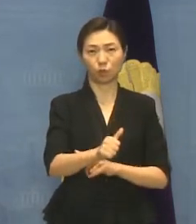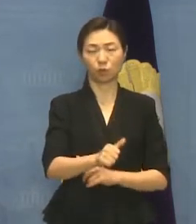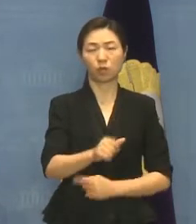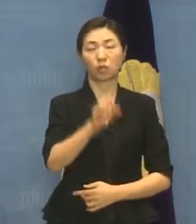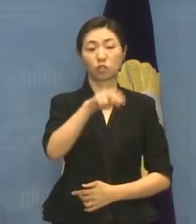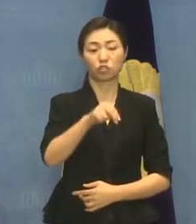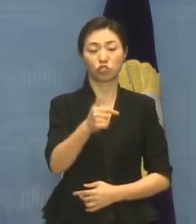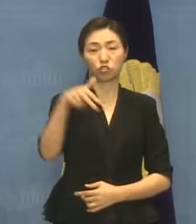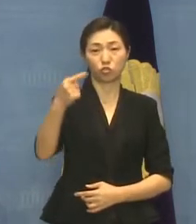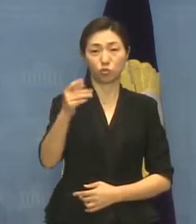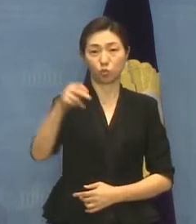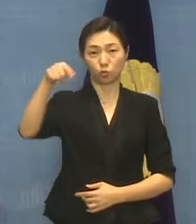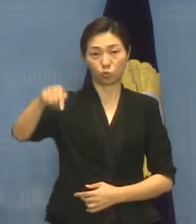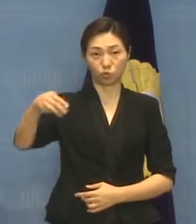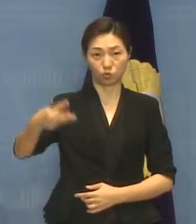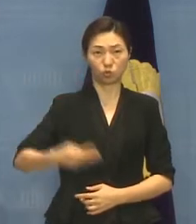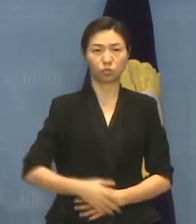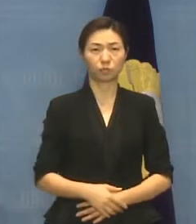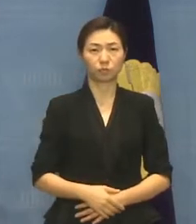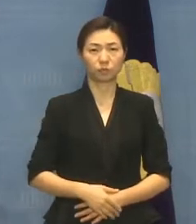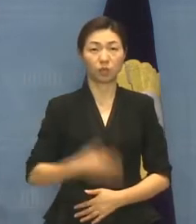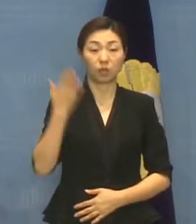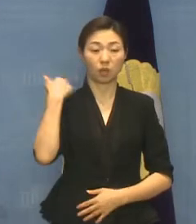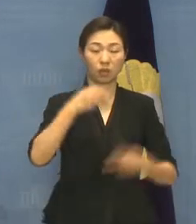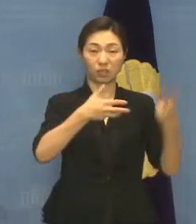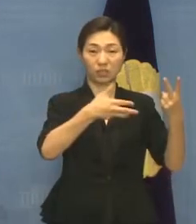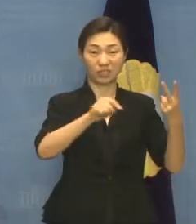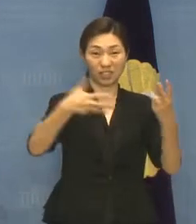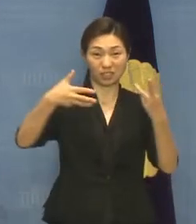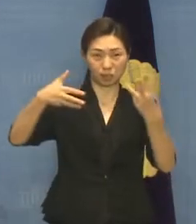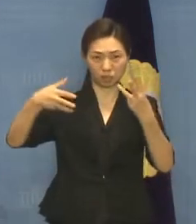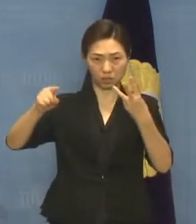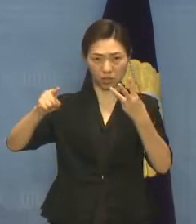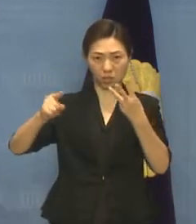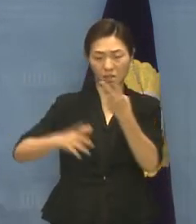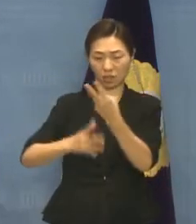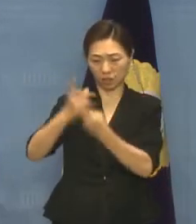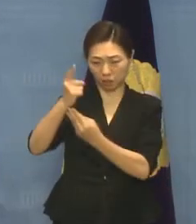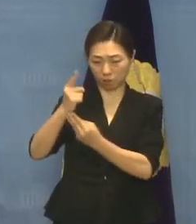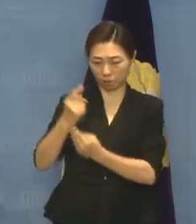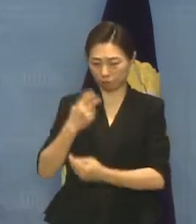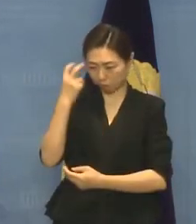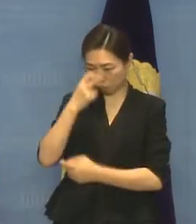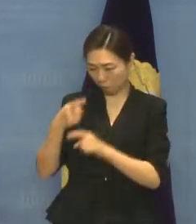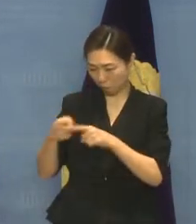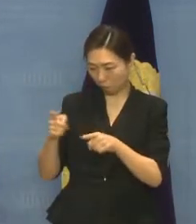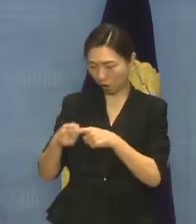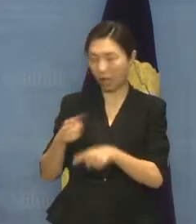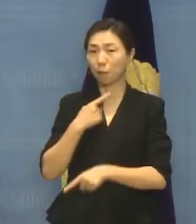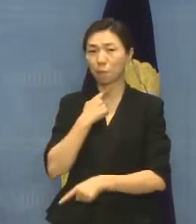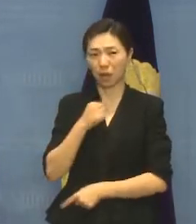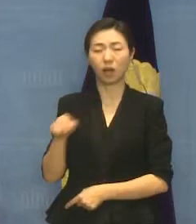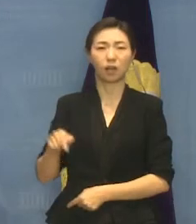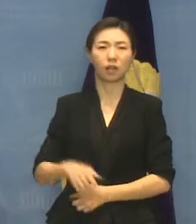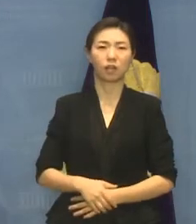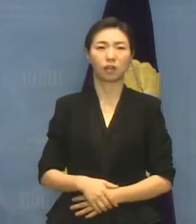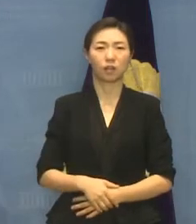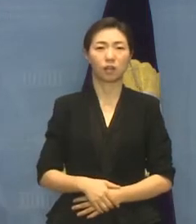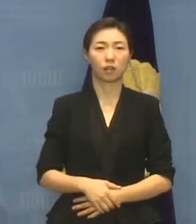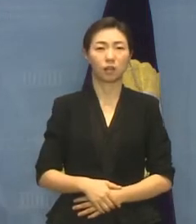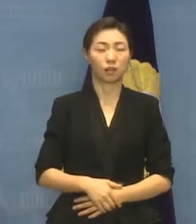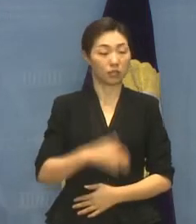권리협약 대한민국 정부 2, 3차 병합 심리가 있었습니다. 장애인의 지역사회 구성으로